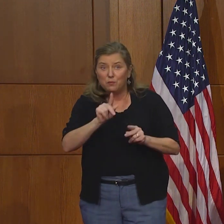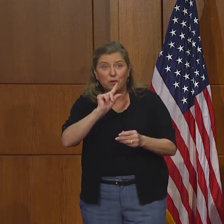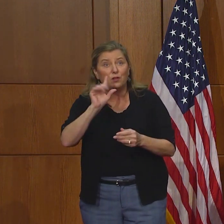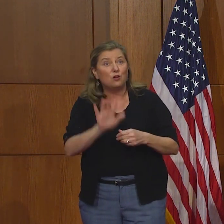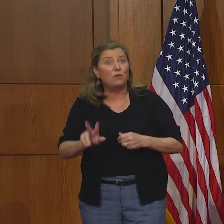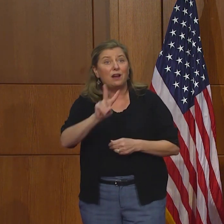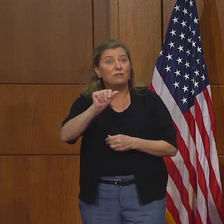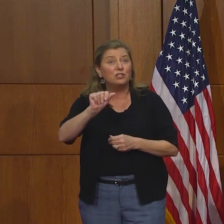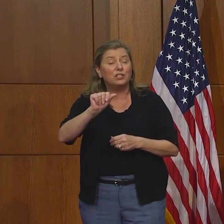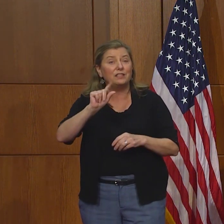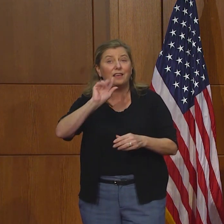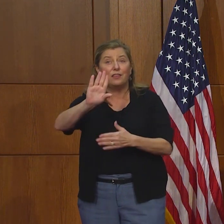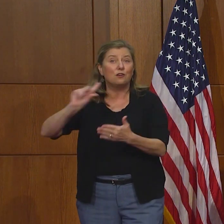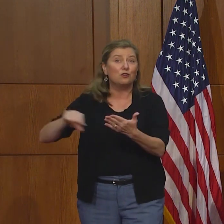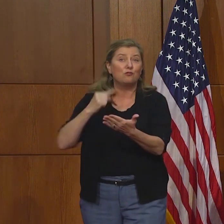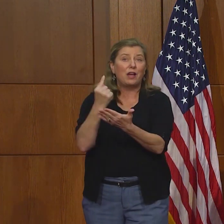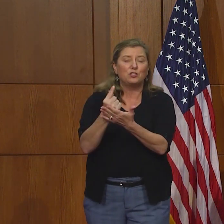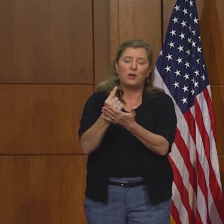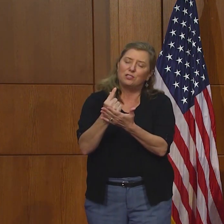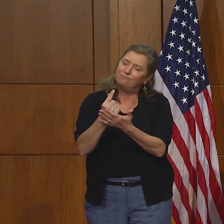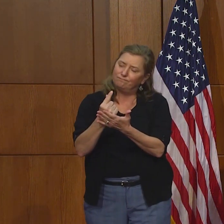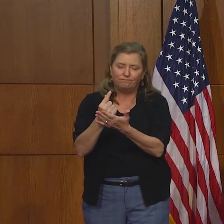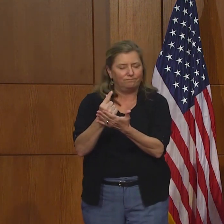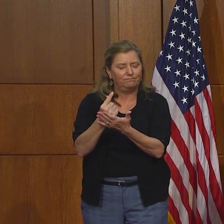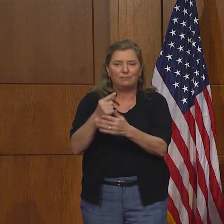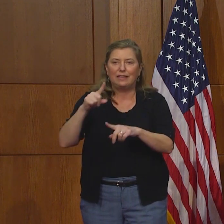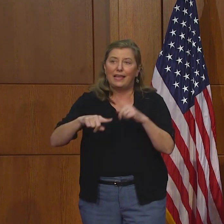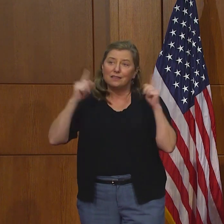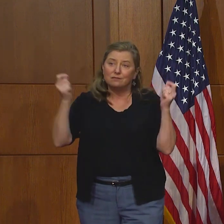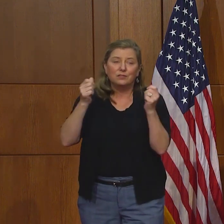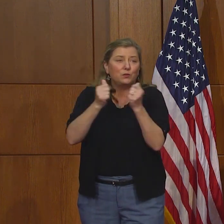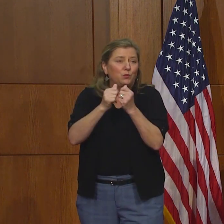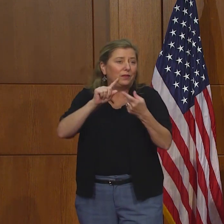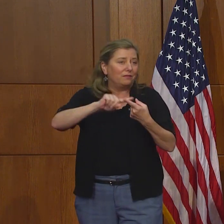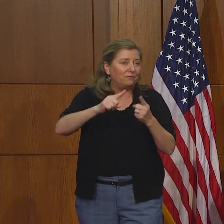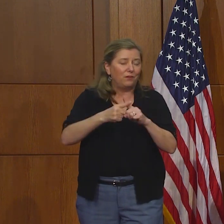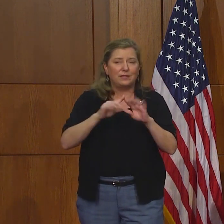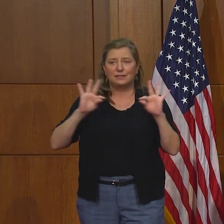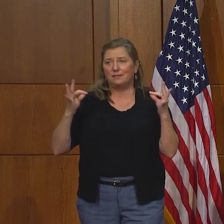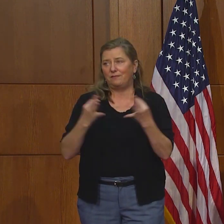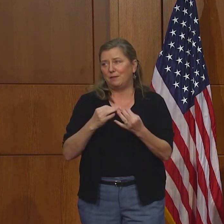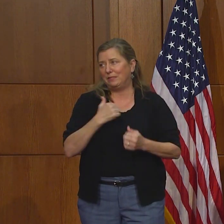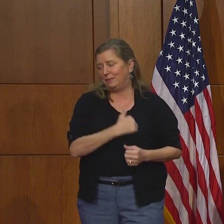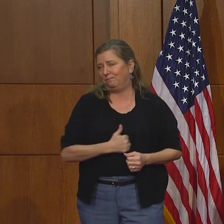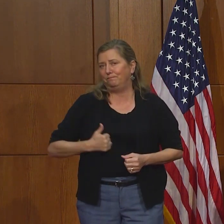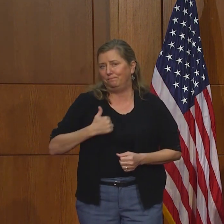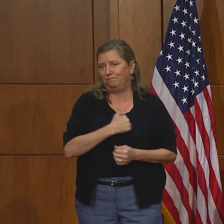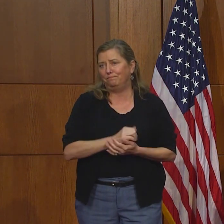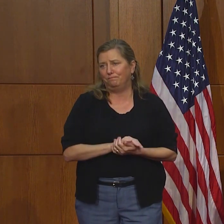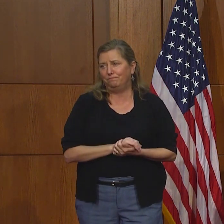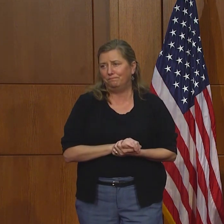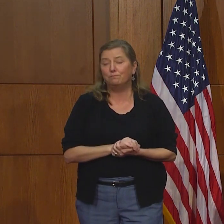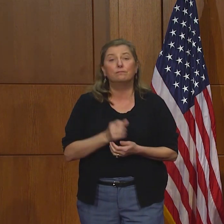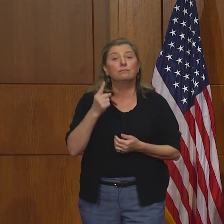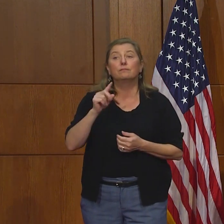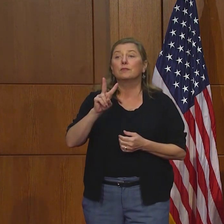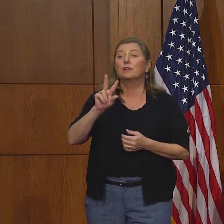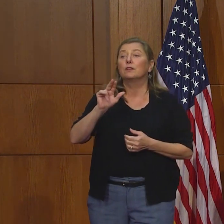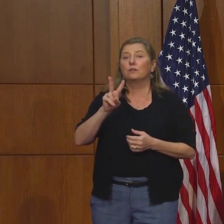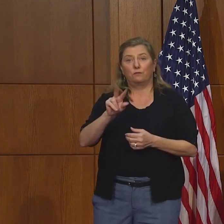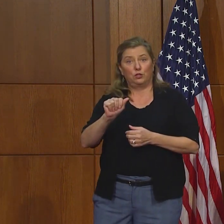van a poder conmemorar este logro con sus amigos y con sus familias. Sin embargo, el servicio